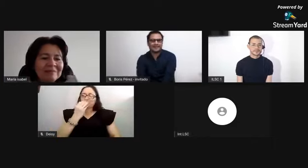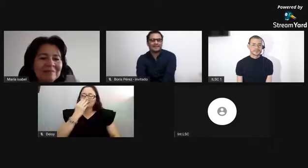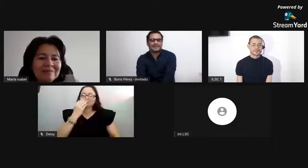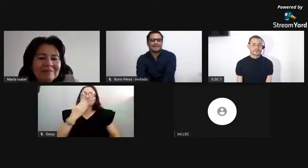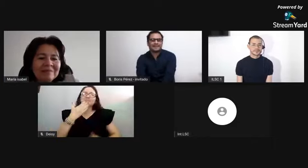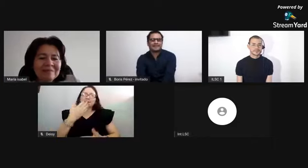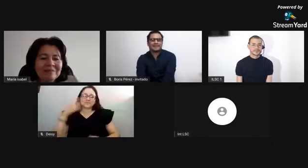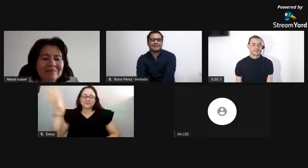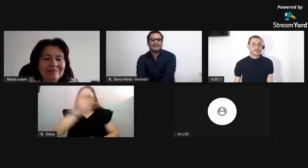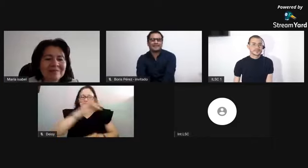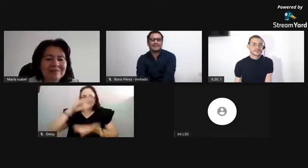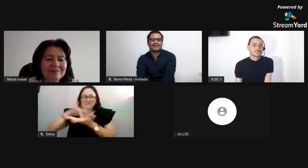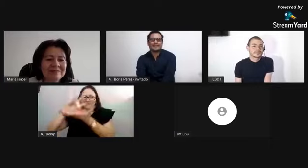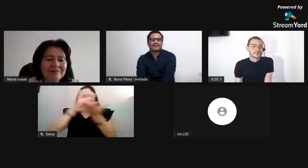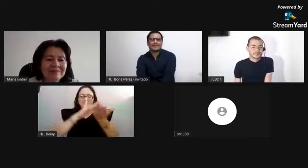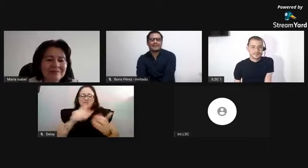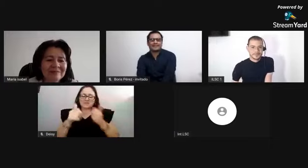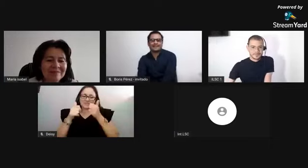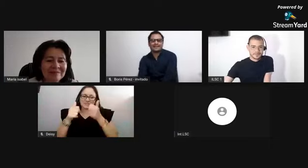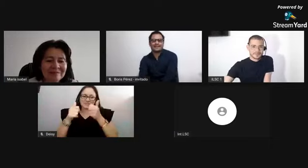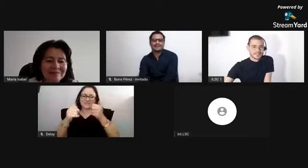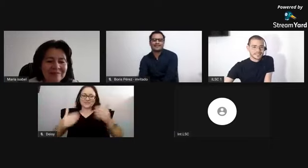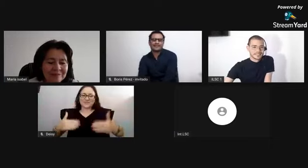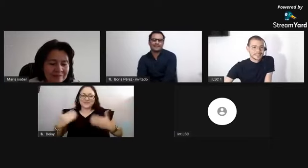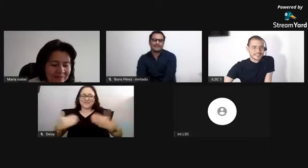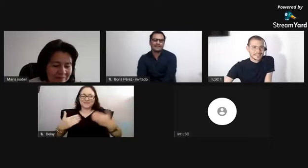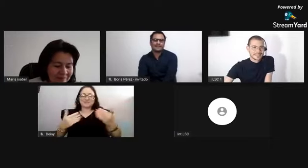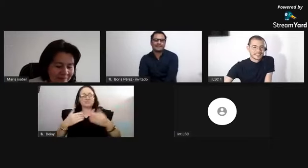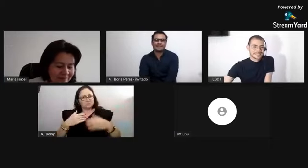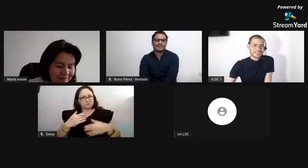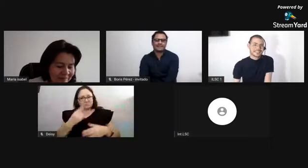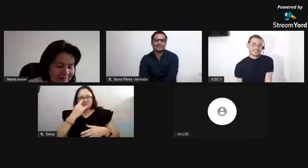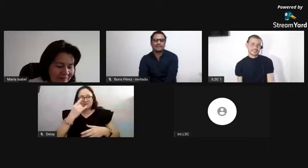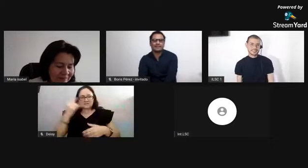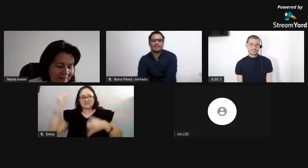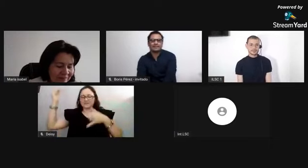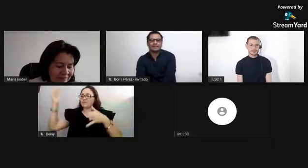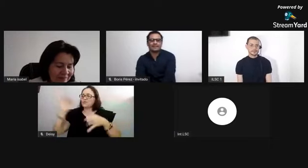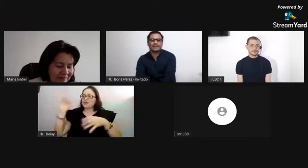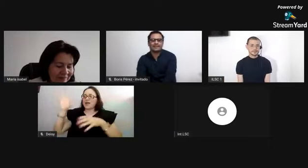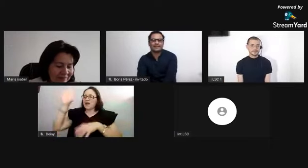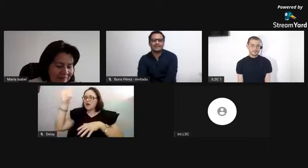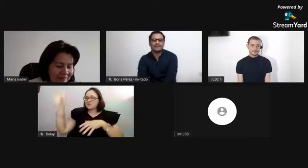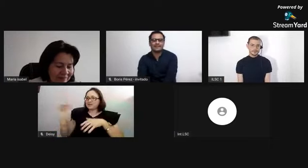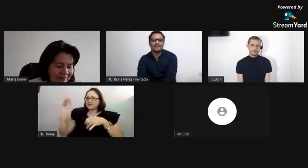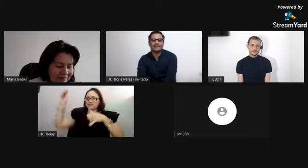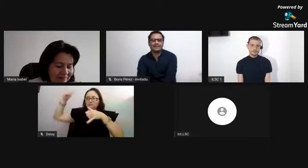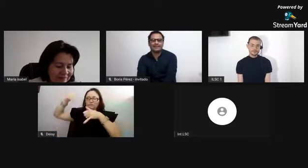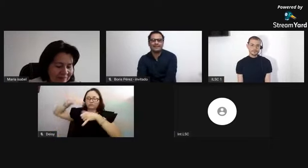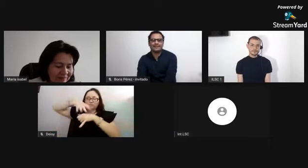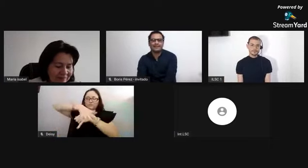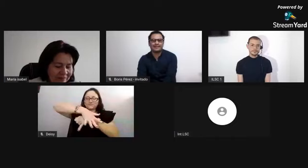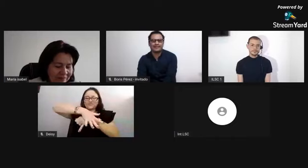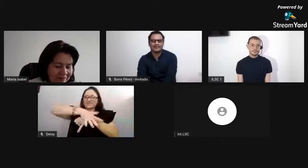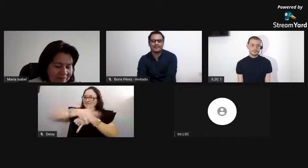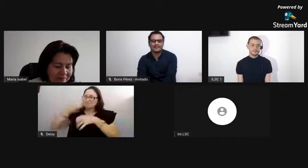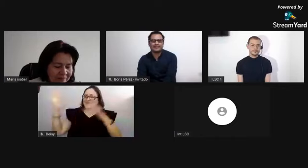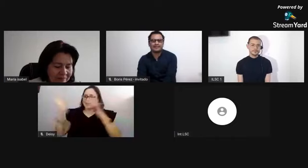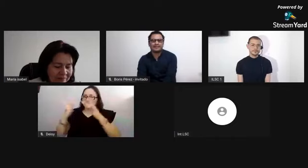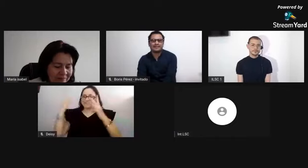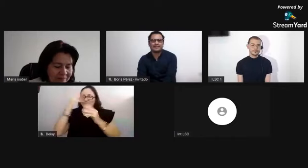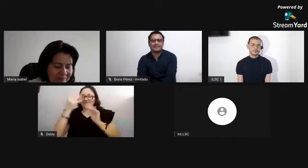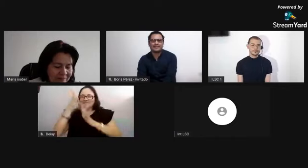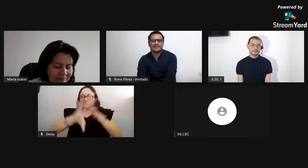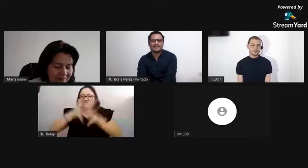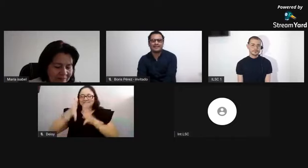Hola, hola. Hola, Boris. Y hola a todas las personas que están participando en esta tertulia. Me parece muy